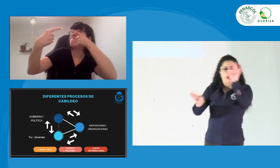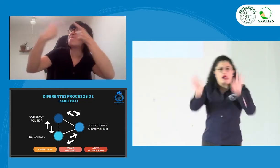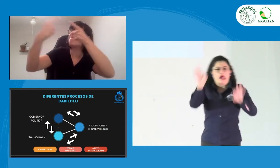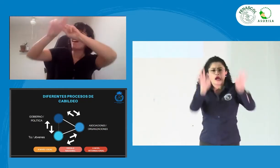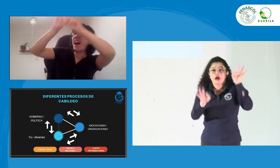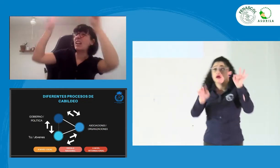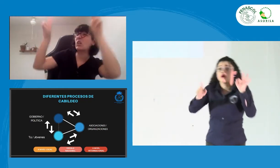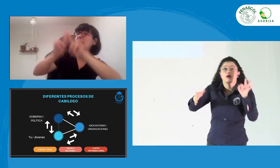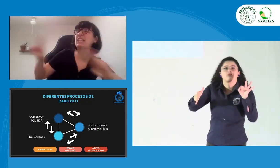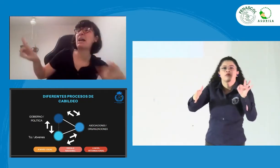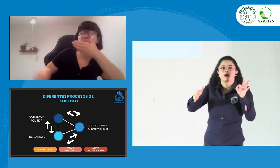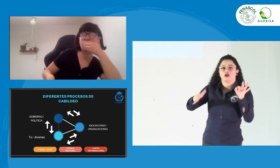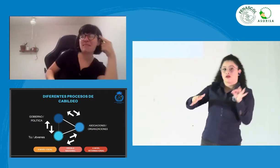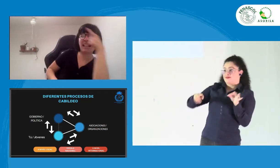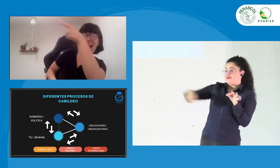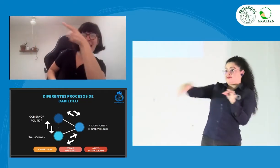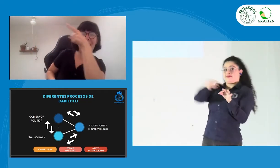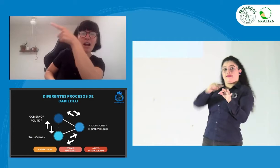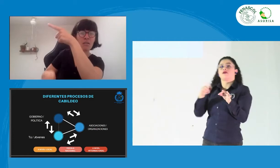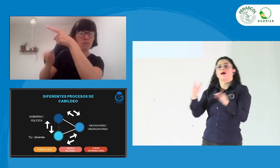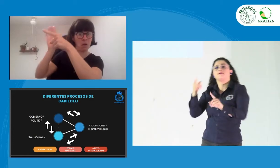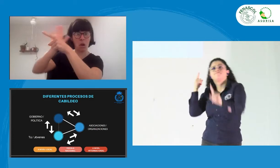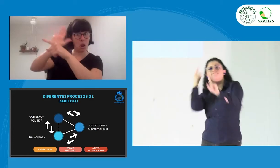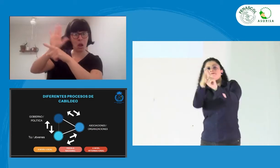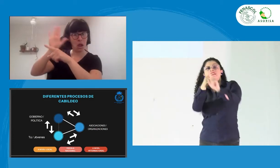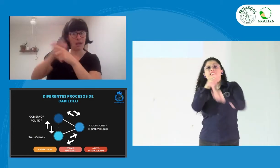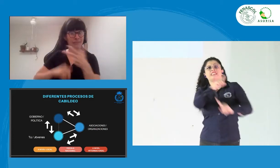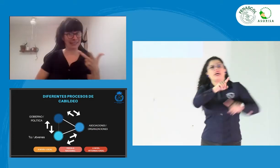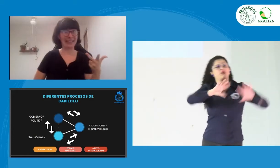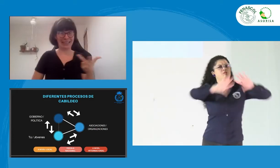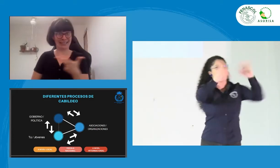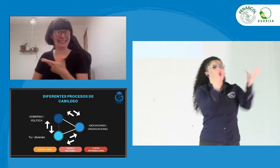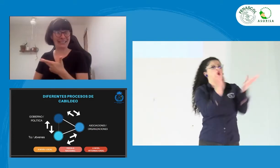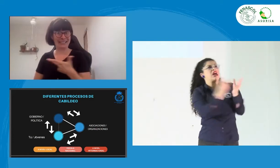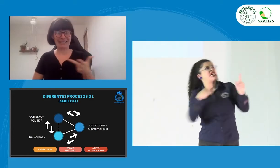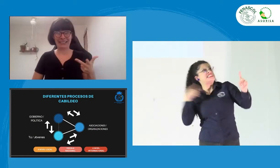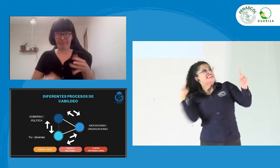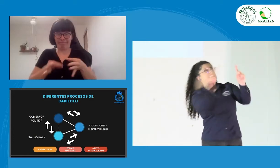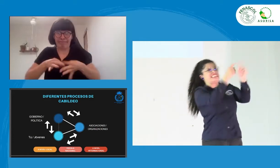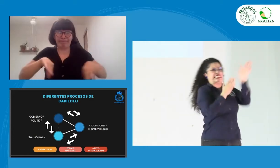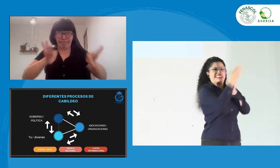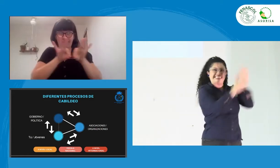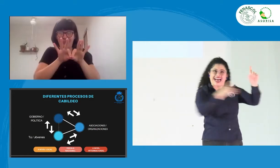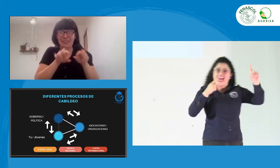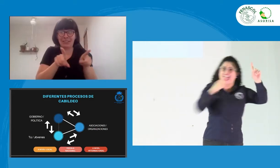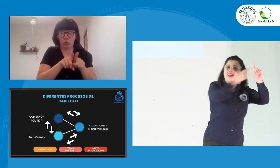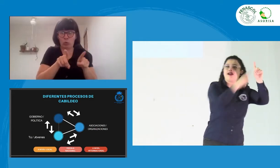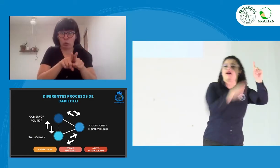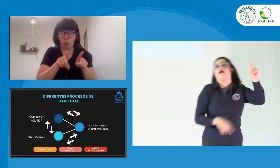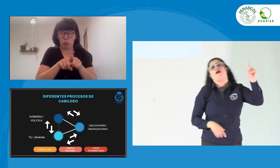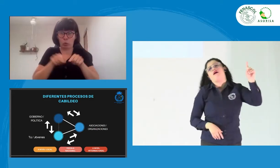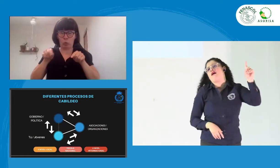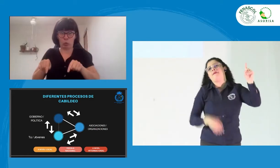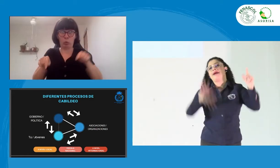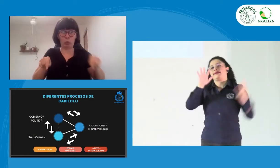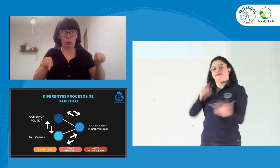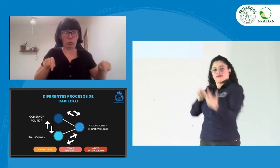No es simplemente como pensar, no, es que vamos al ámbito internacional y vamos a hacer esa lucha desde lo internacional. No, estos tres